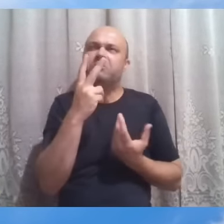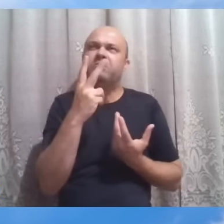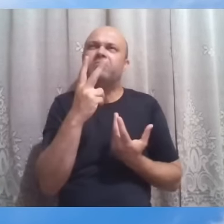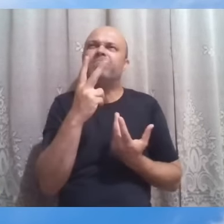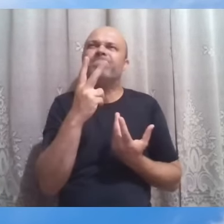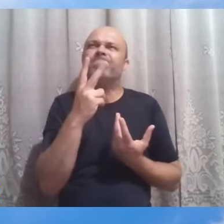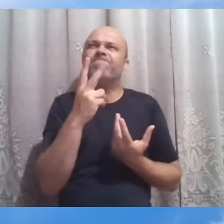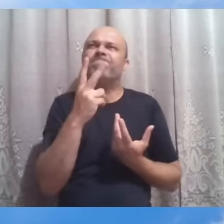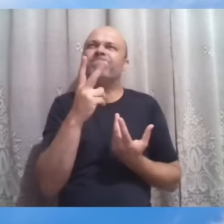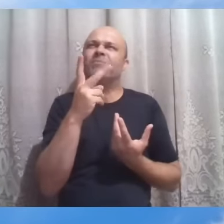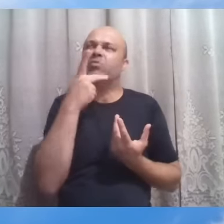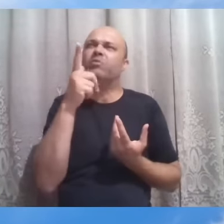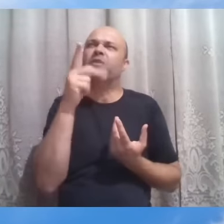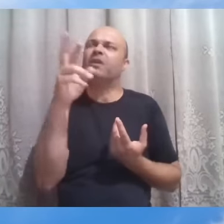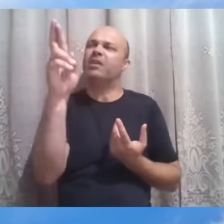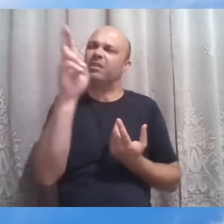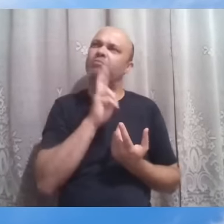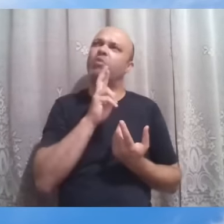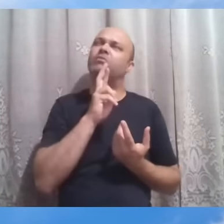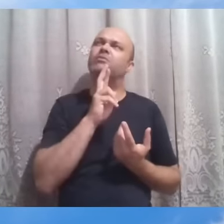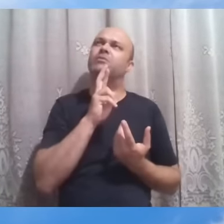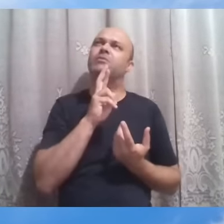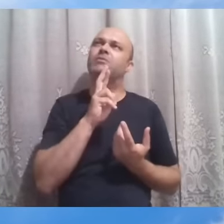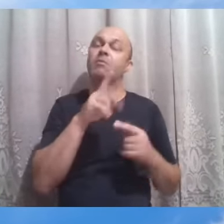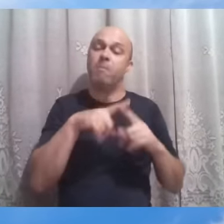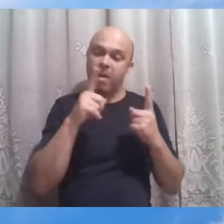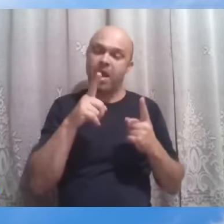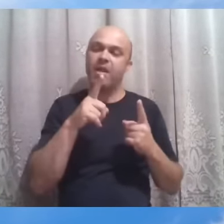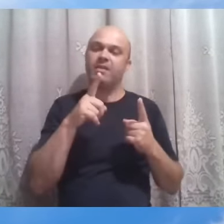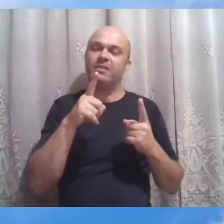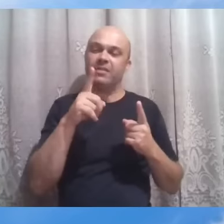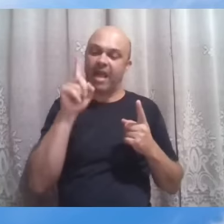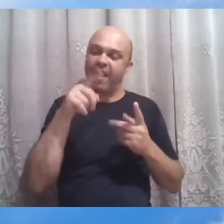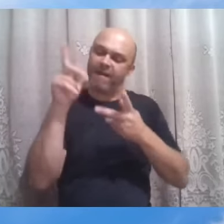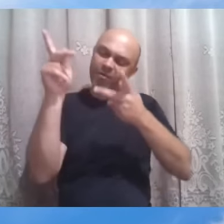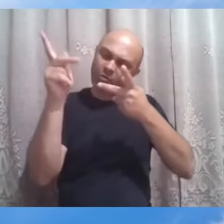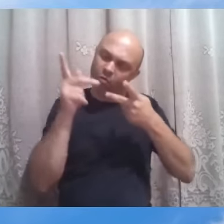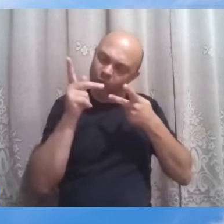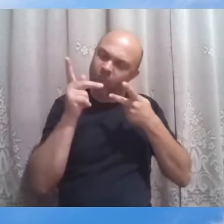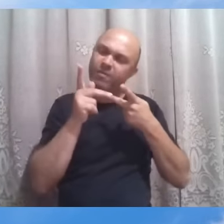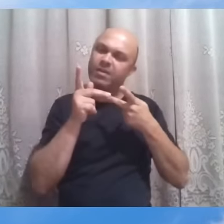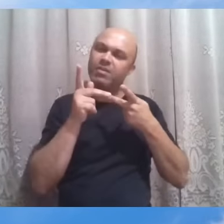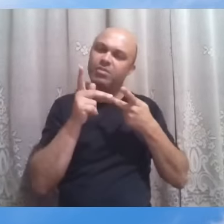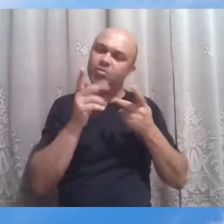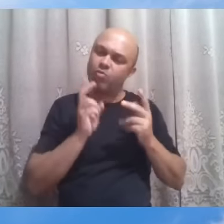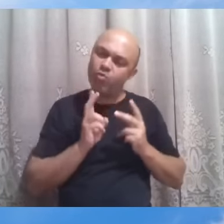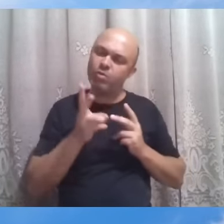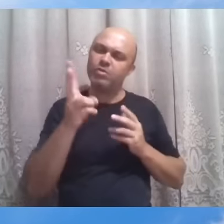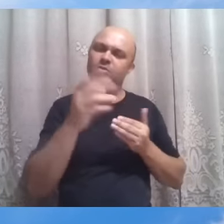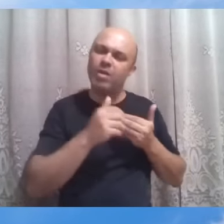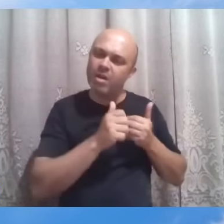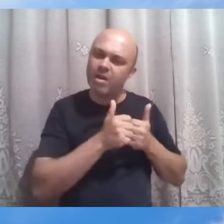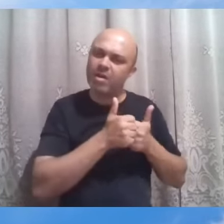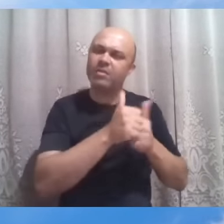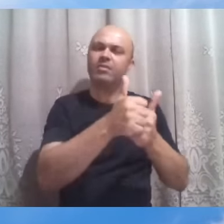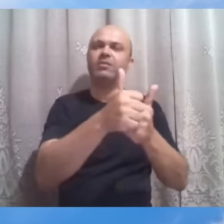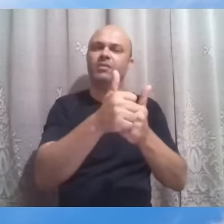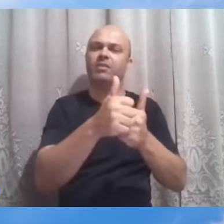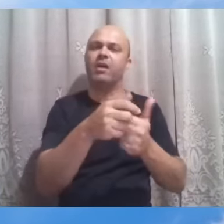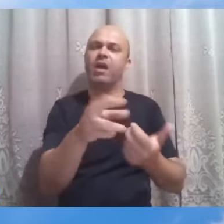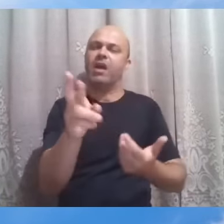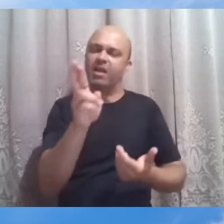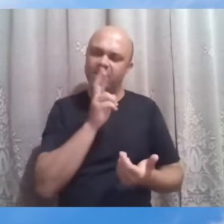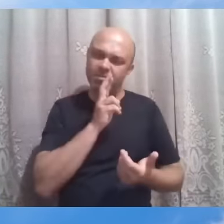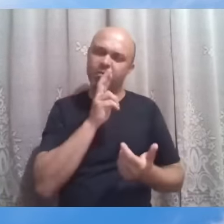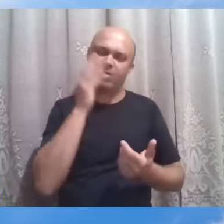resposta que não parece vir, mas que no fundo é um convite a seguir adiante, perseverando, que a resposta e o entendimento